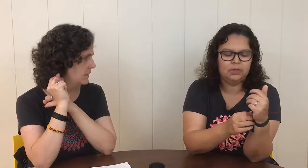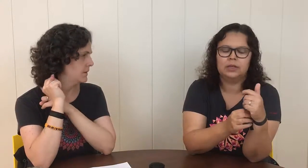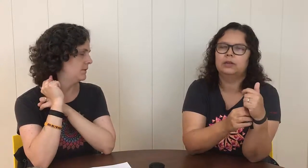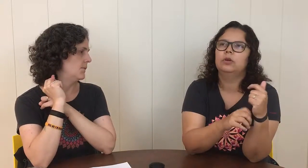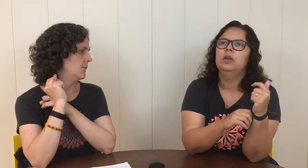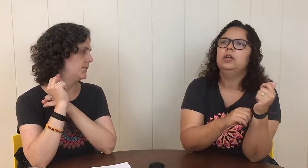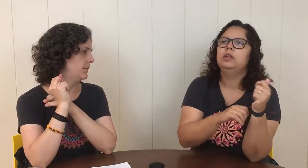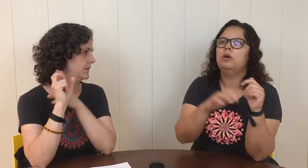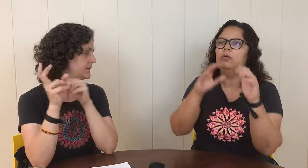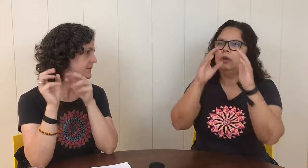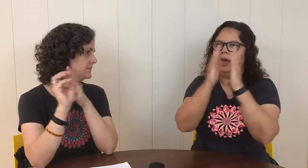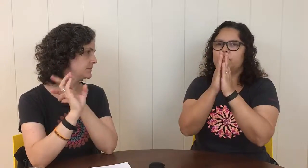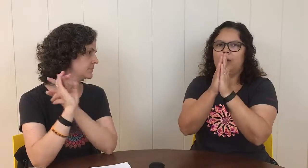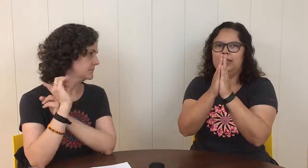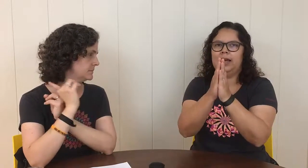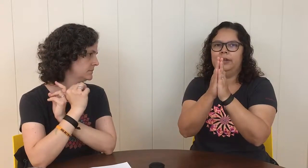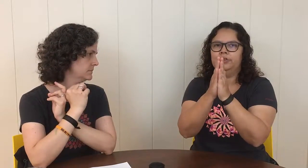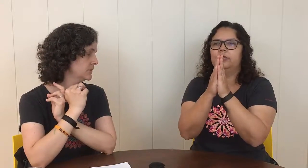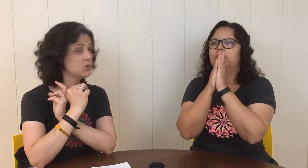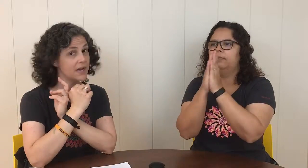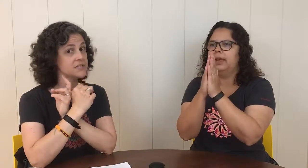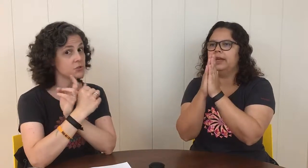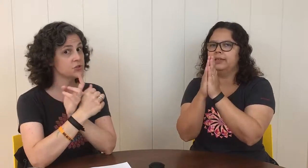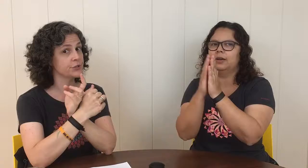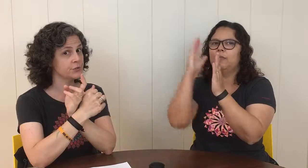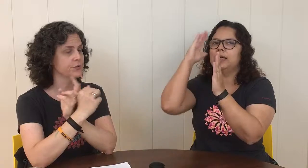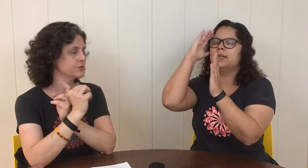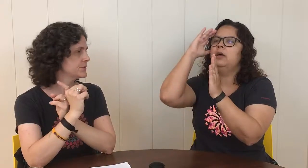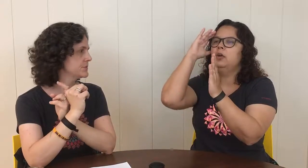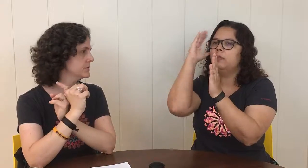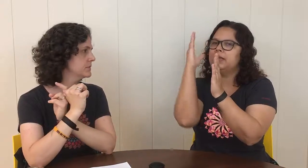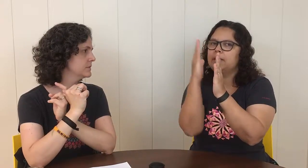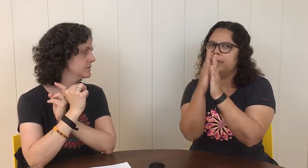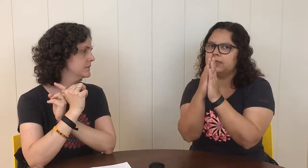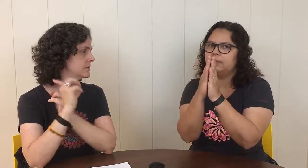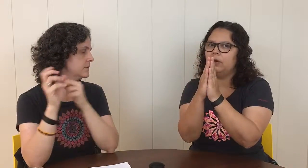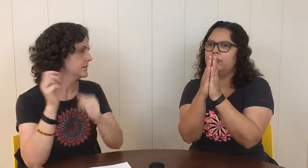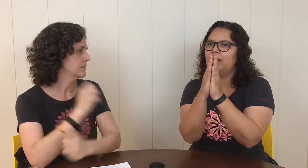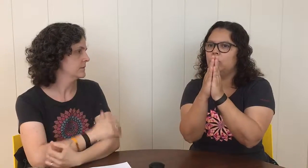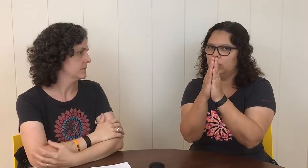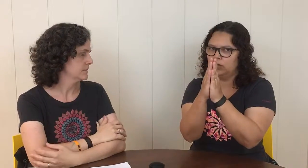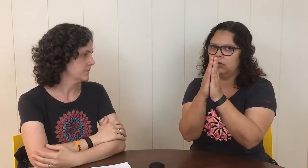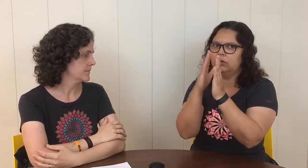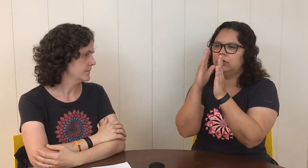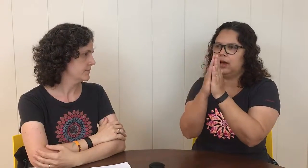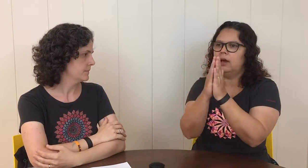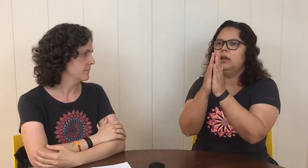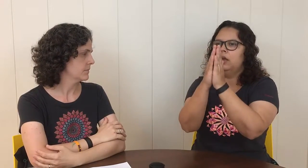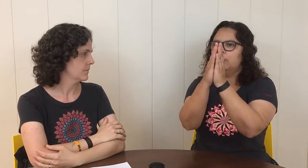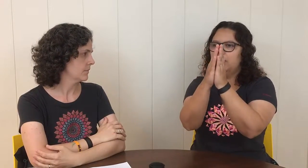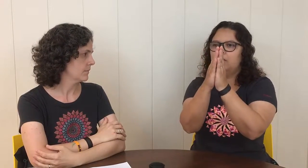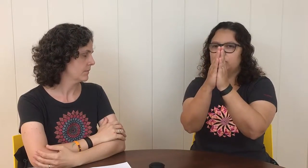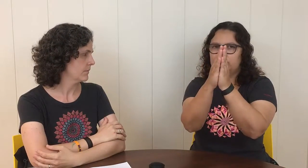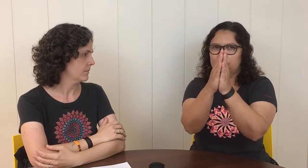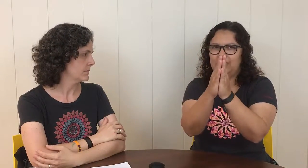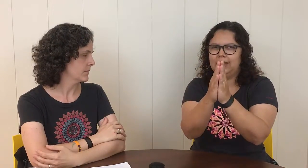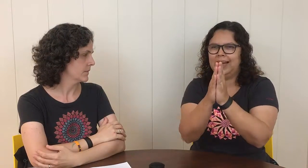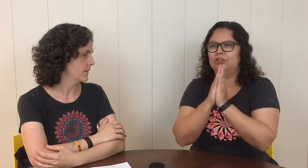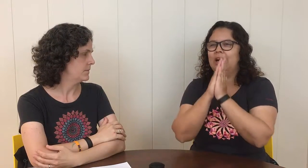Exato. Então é de qualidade? Não gasta seu dinheiro com começa a perceber o valor, tá? É um chá de qualidade? É a